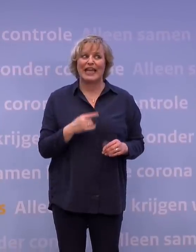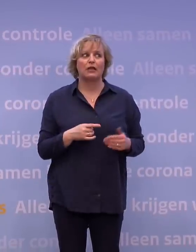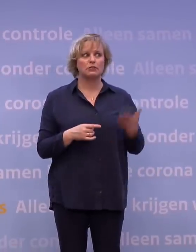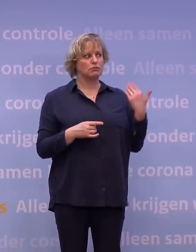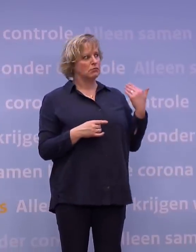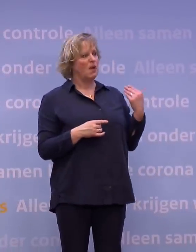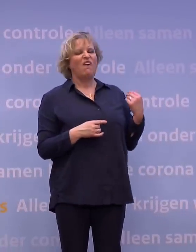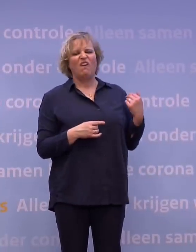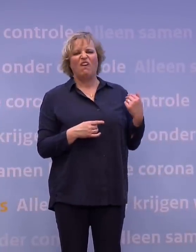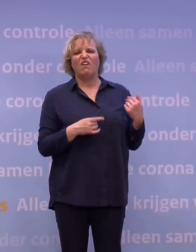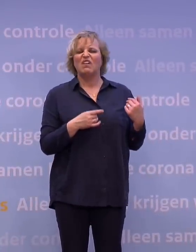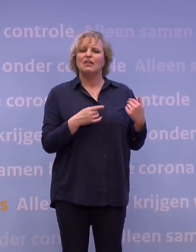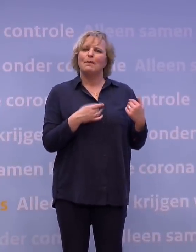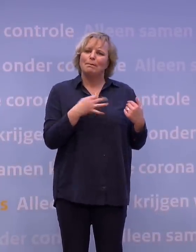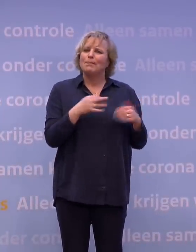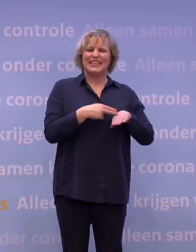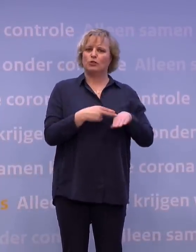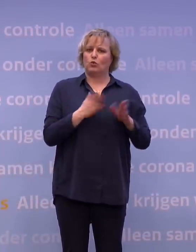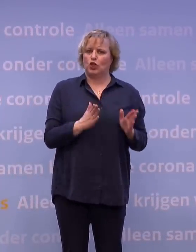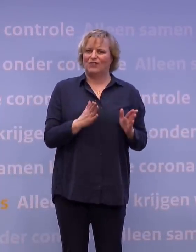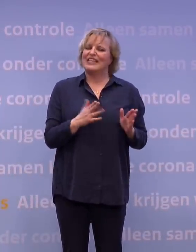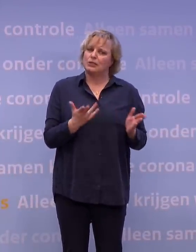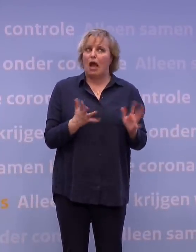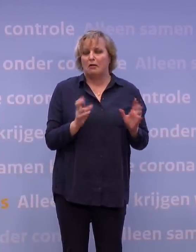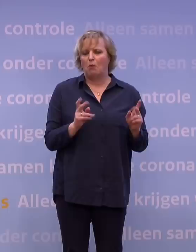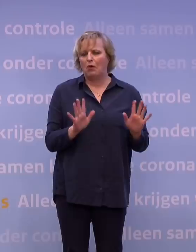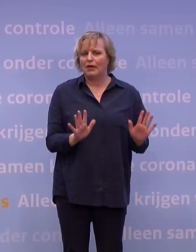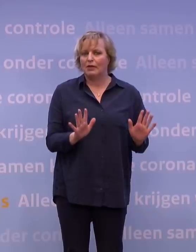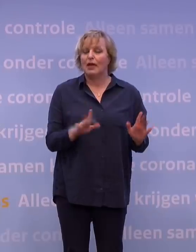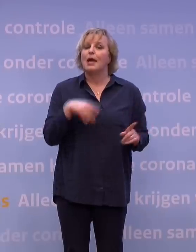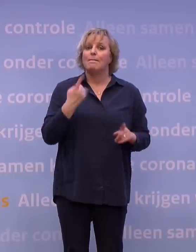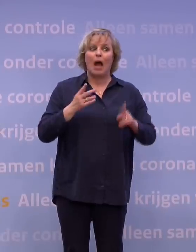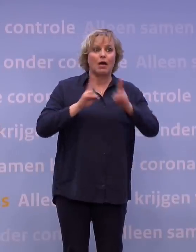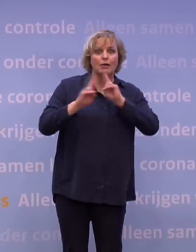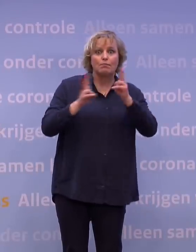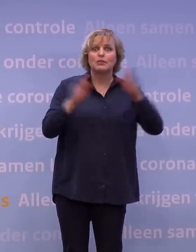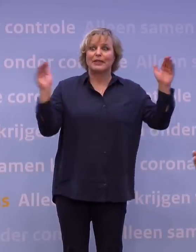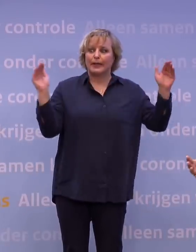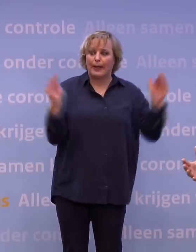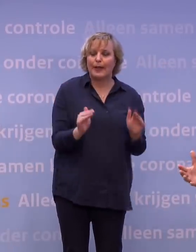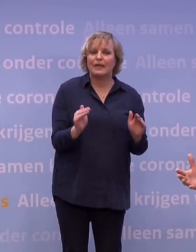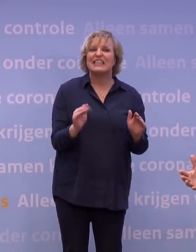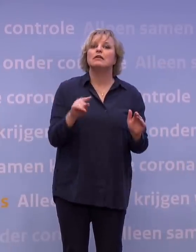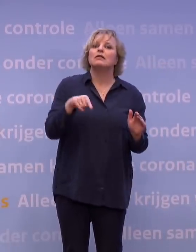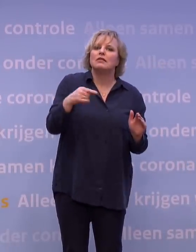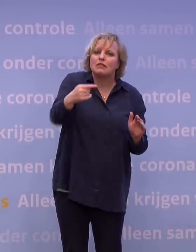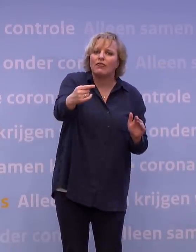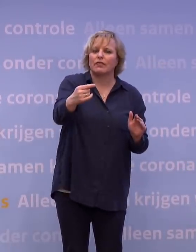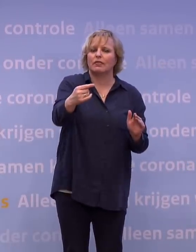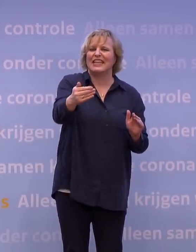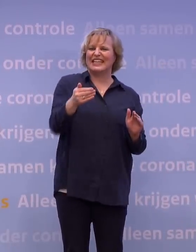wel zonder gerekt. Dat kun je achteraf nooit zeggen. Maar hoe dan ook is het een goed idee. Want als we het aantal besmettingen weten te verlagen, hebben we ook weer eerder meer ruimte